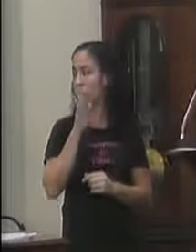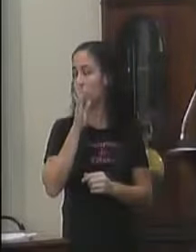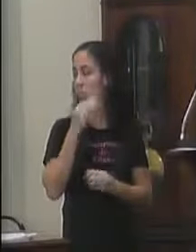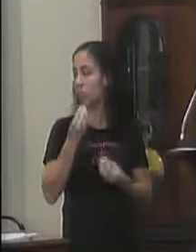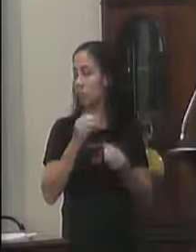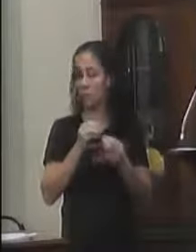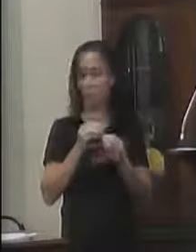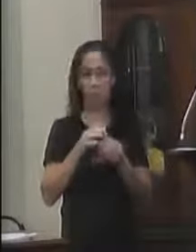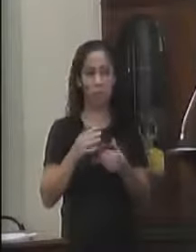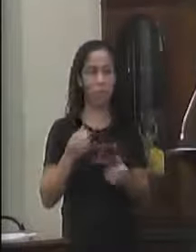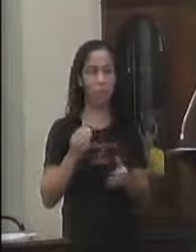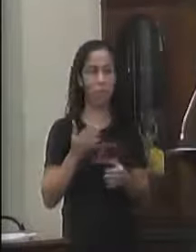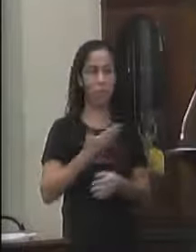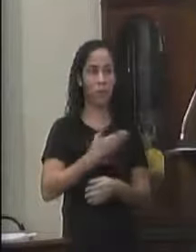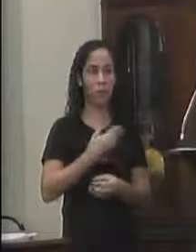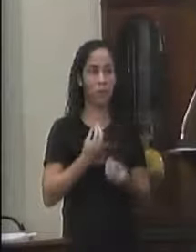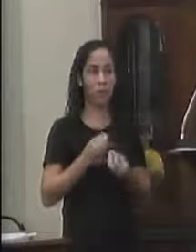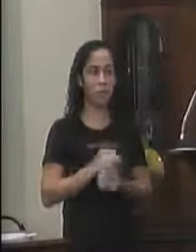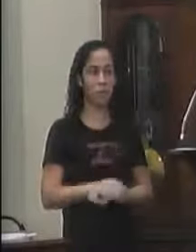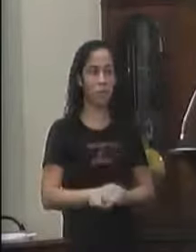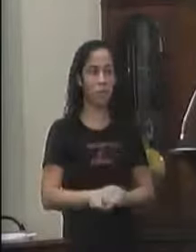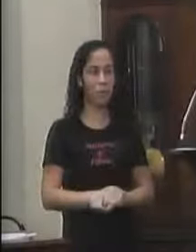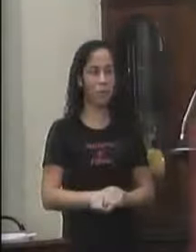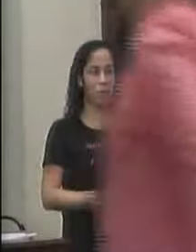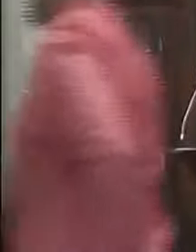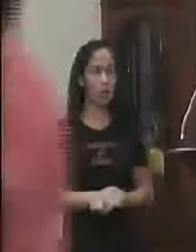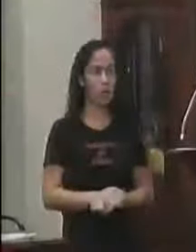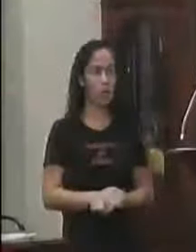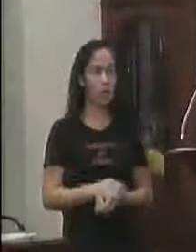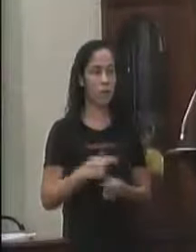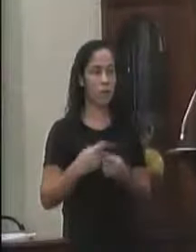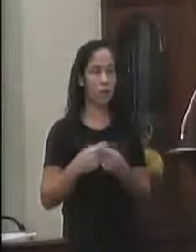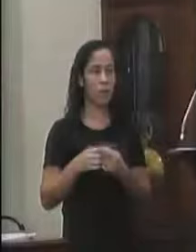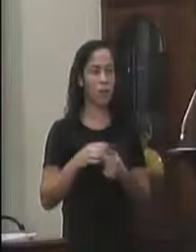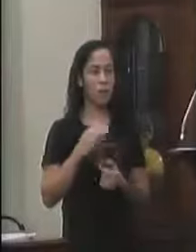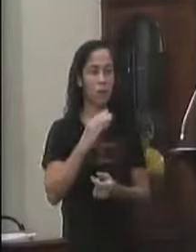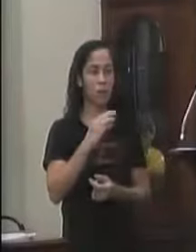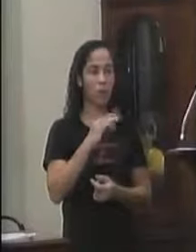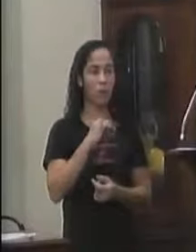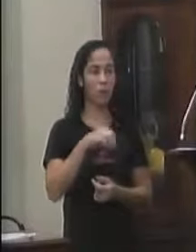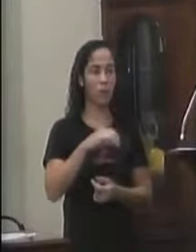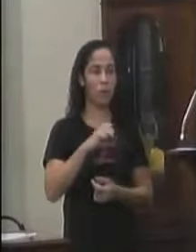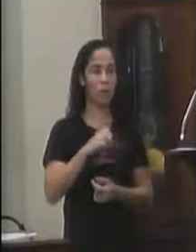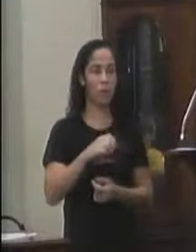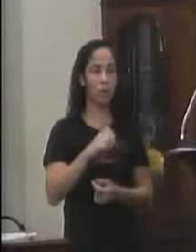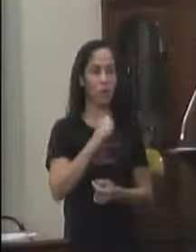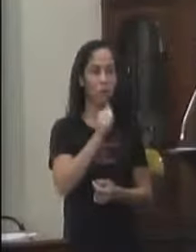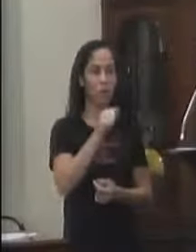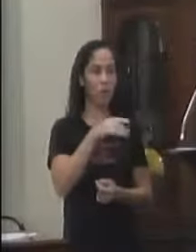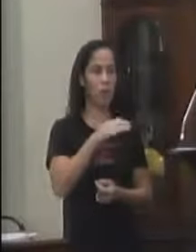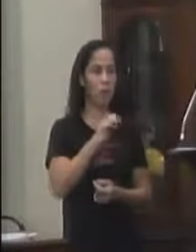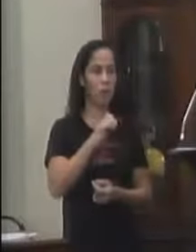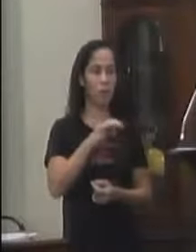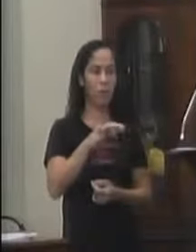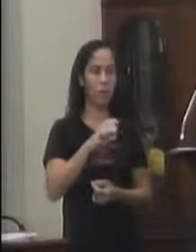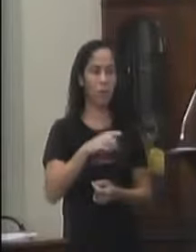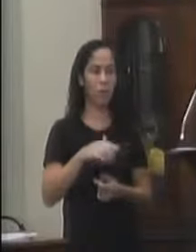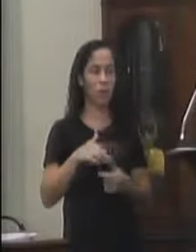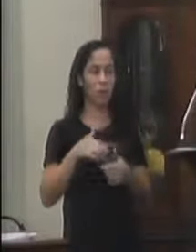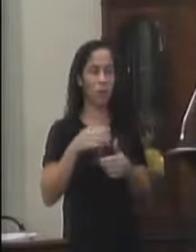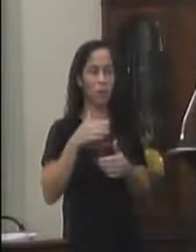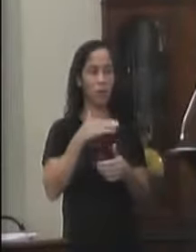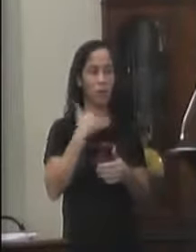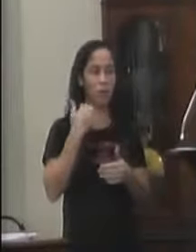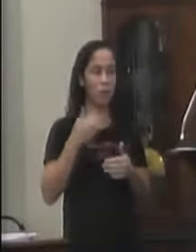nossa nobre colega Aqui É crime ambiental Celsinho Não se pode Enterrar